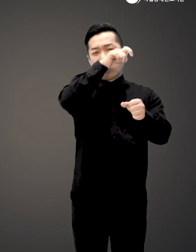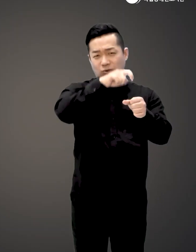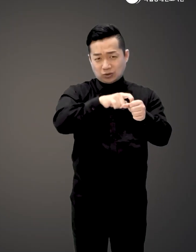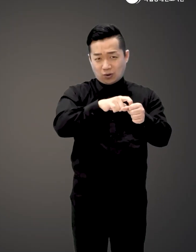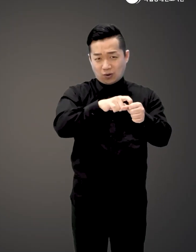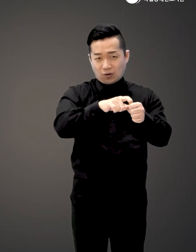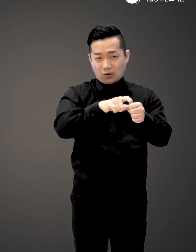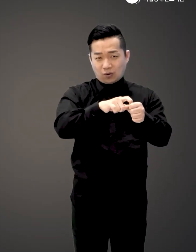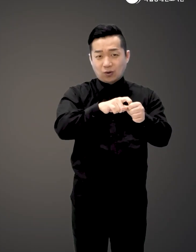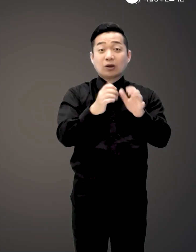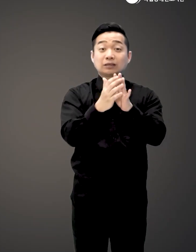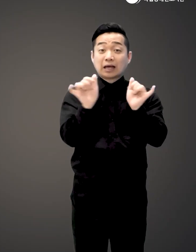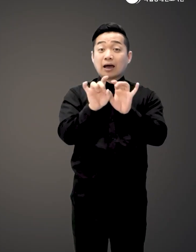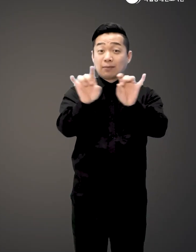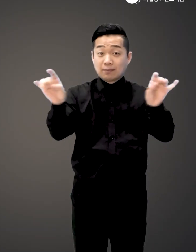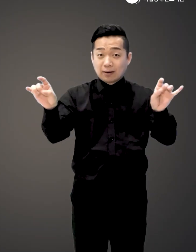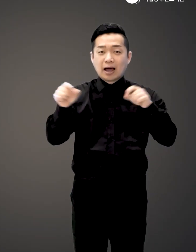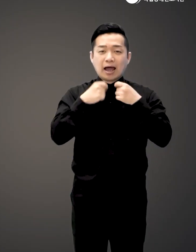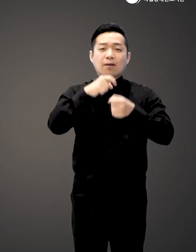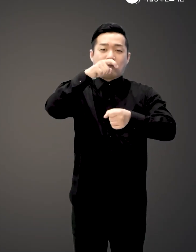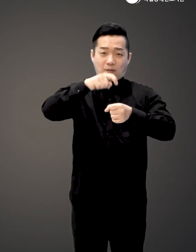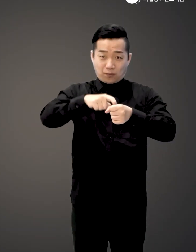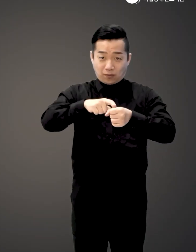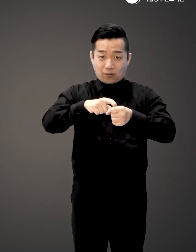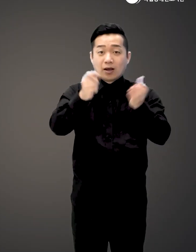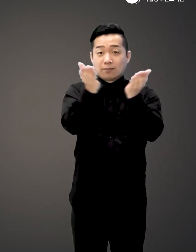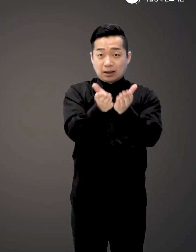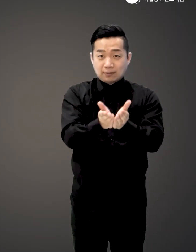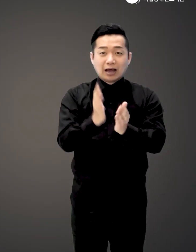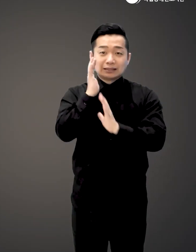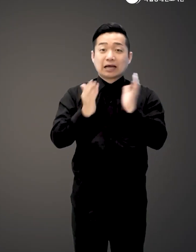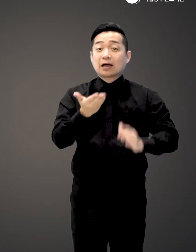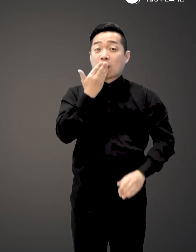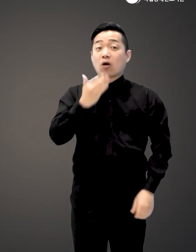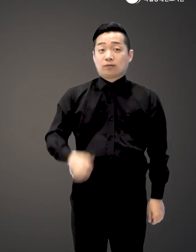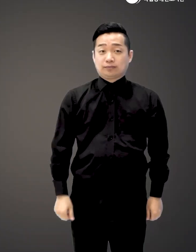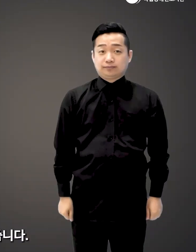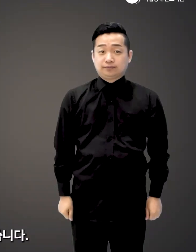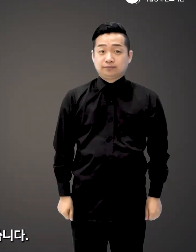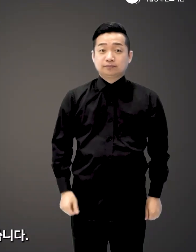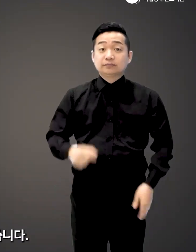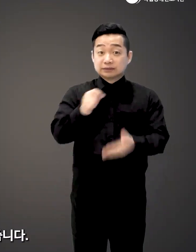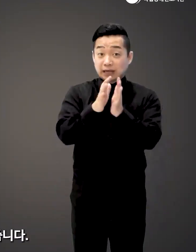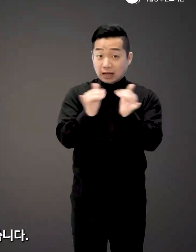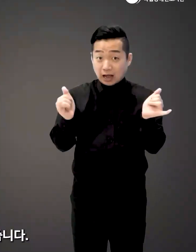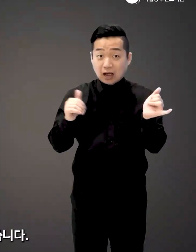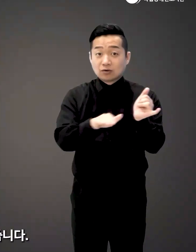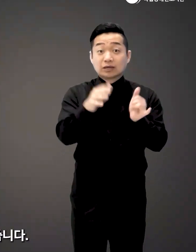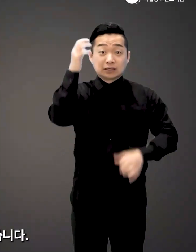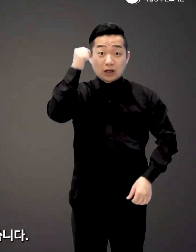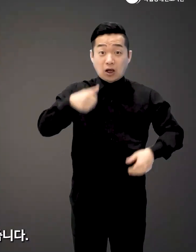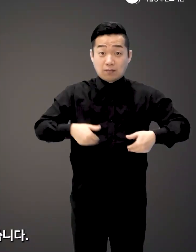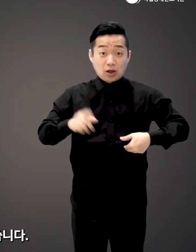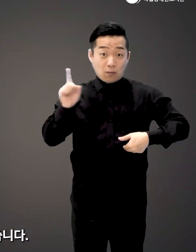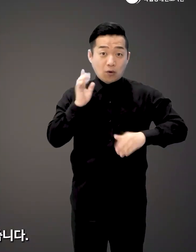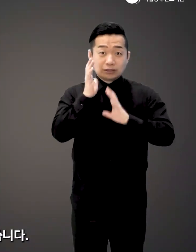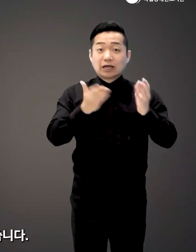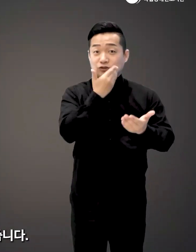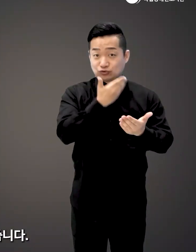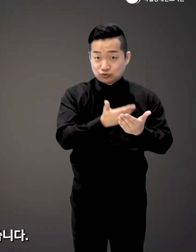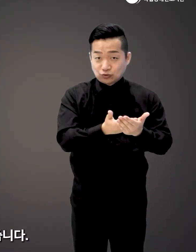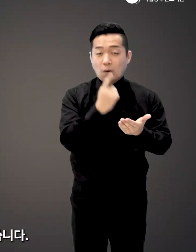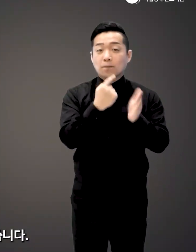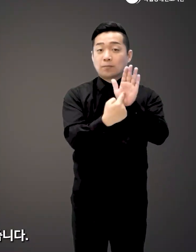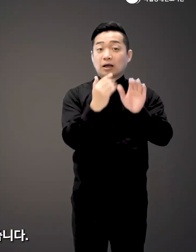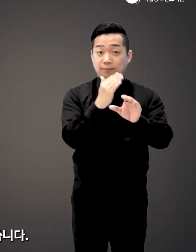윤리적인 어떤 이유든 사람들은 개별적인 목표가 있어서 채식을 하죠 작가는 우리가 기억해야 할 채식의